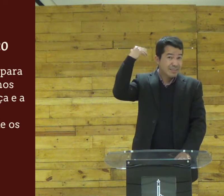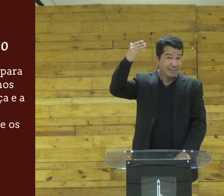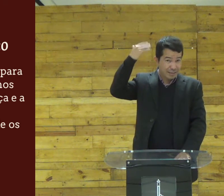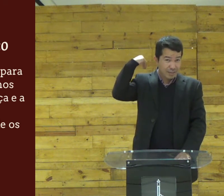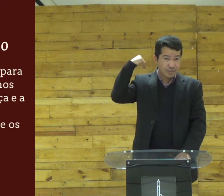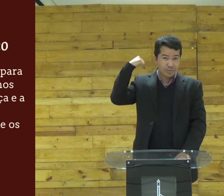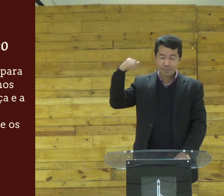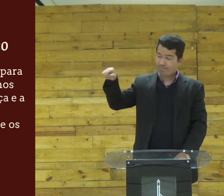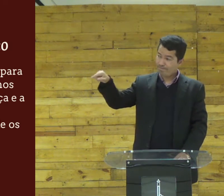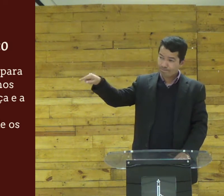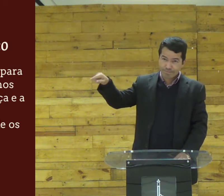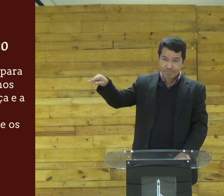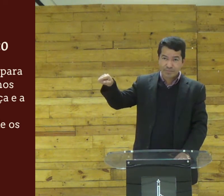porque antes ele